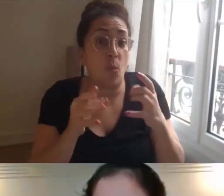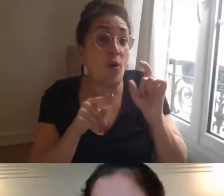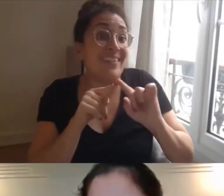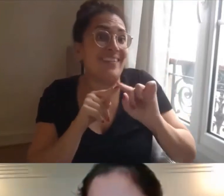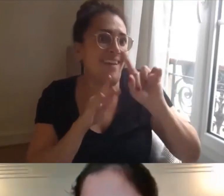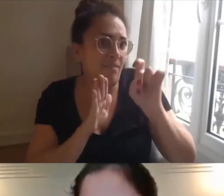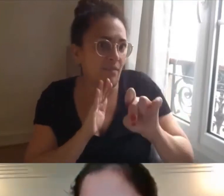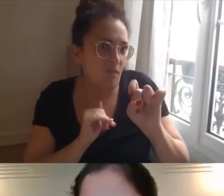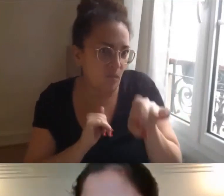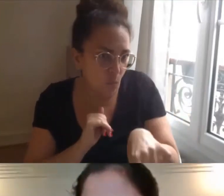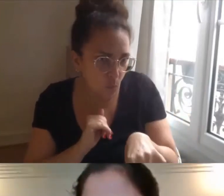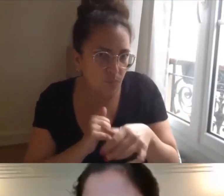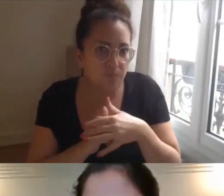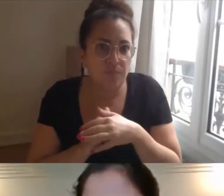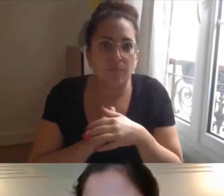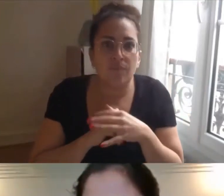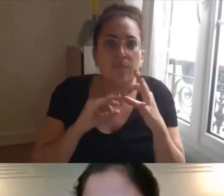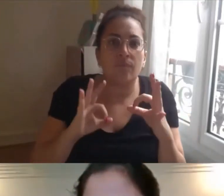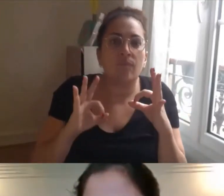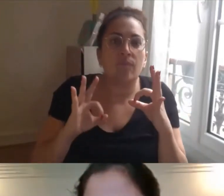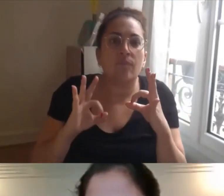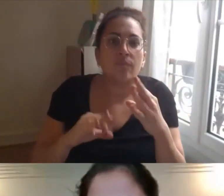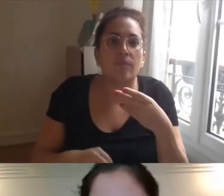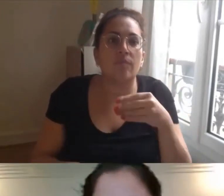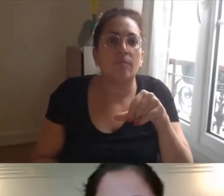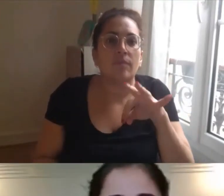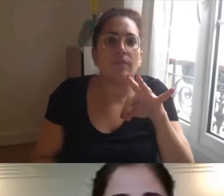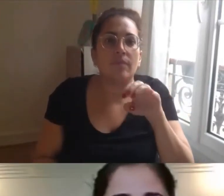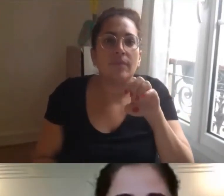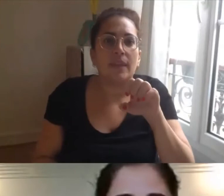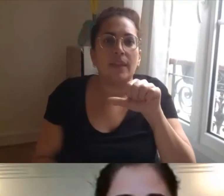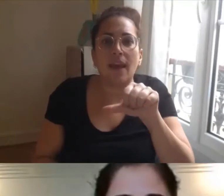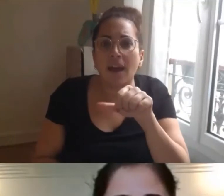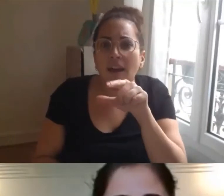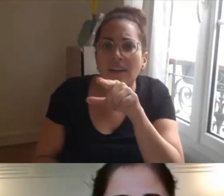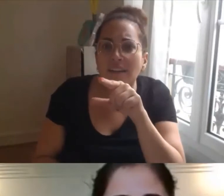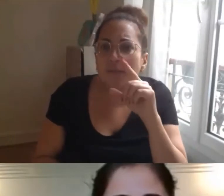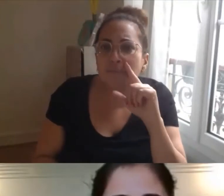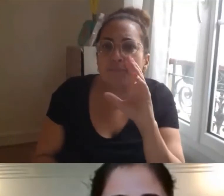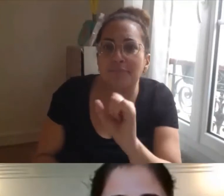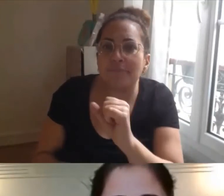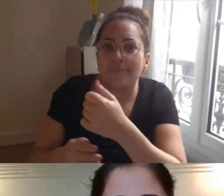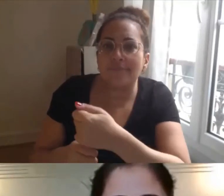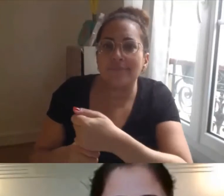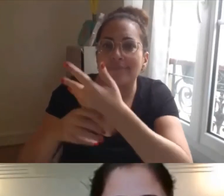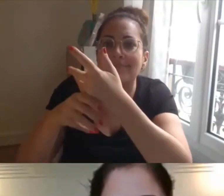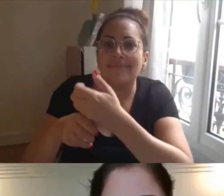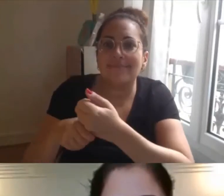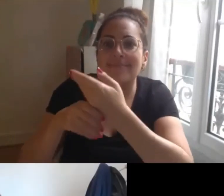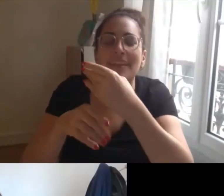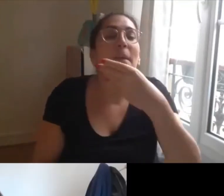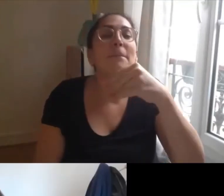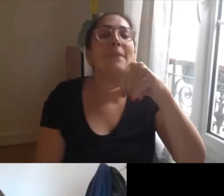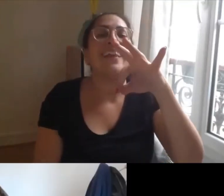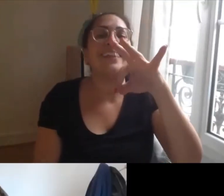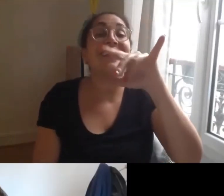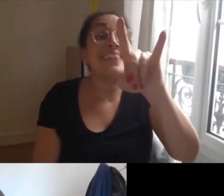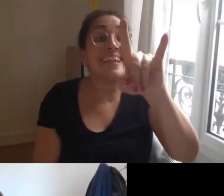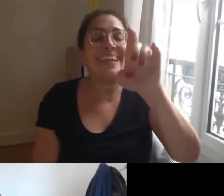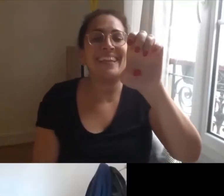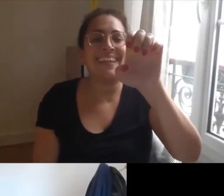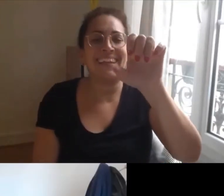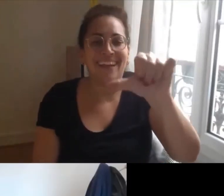donc Mathéa d'ailleurs vient d'indiquer dans le chat qu'elle a déjà réalisé des entretiens avec plusieurs personnes qui ont été suivies par